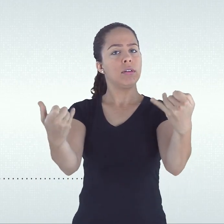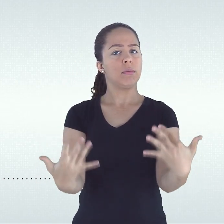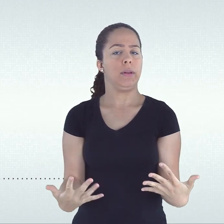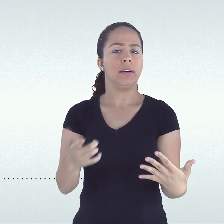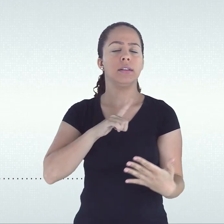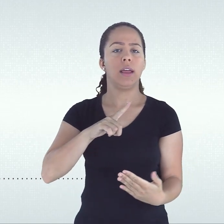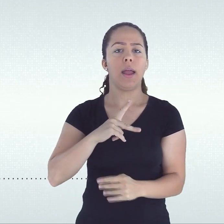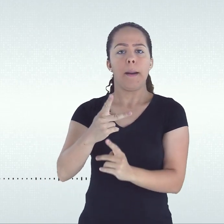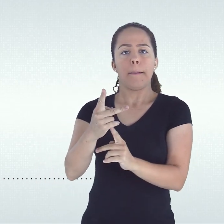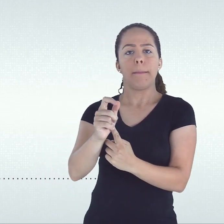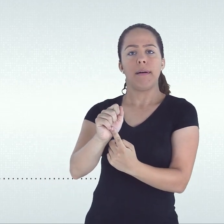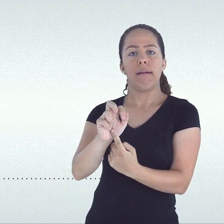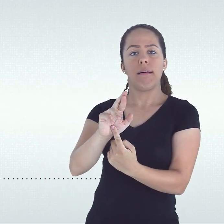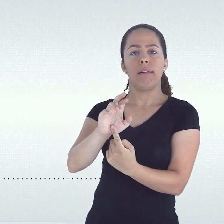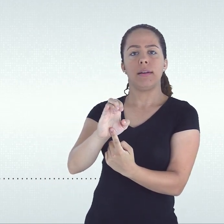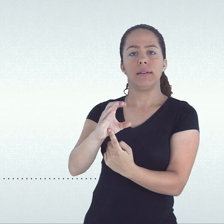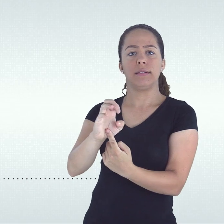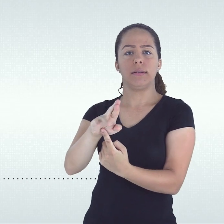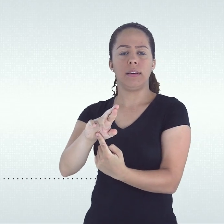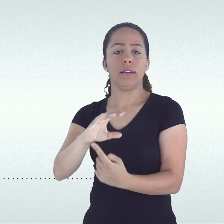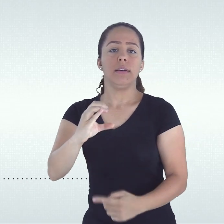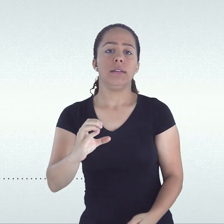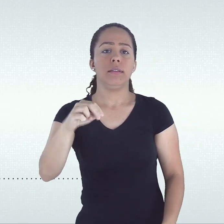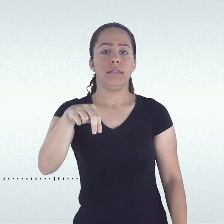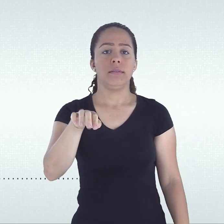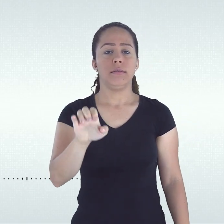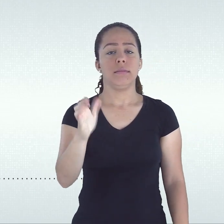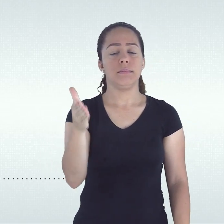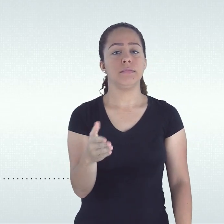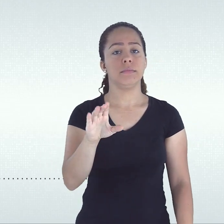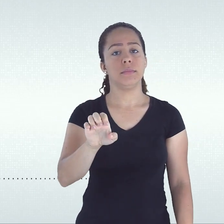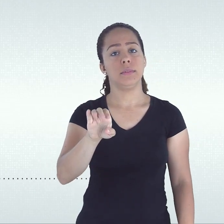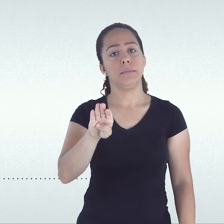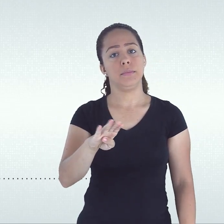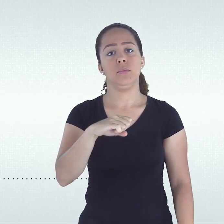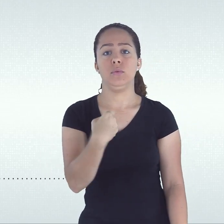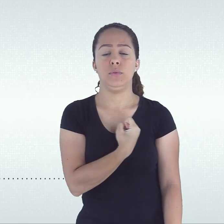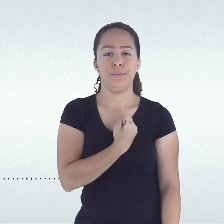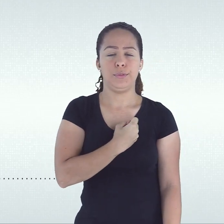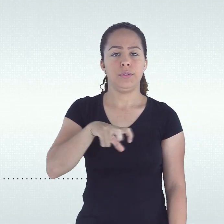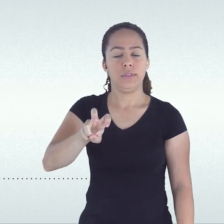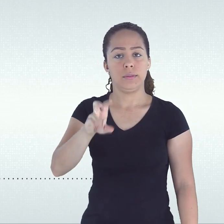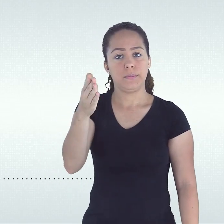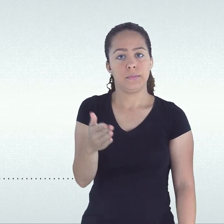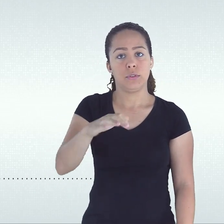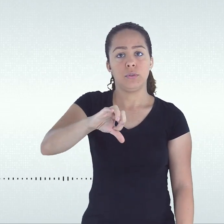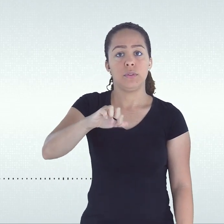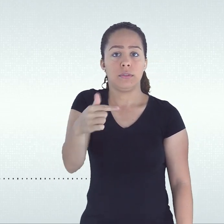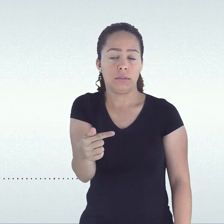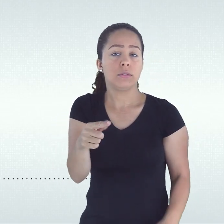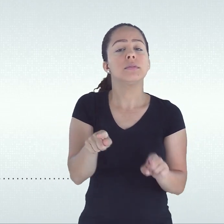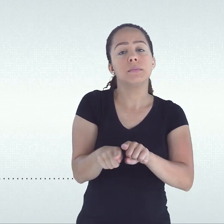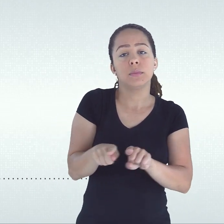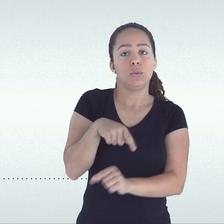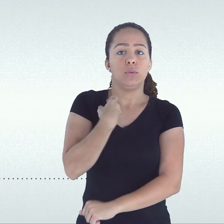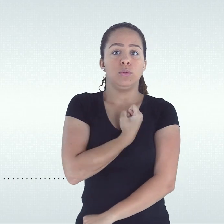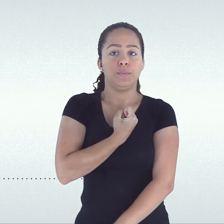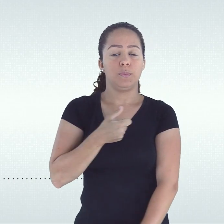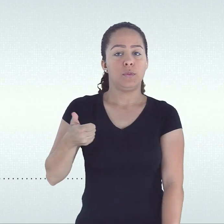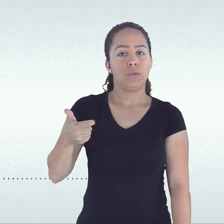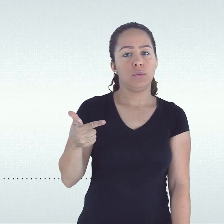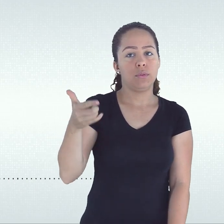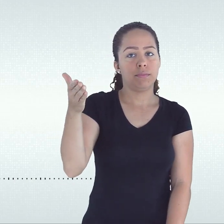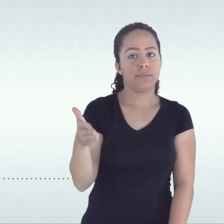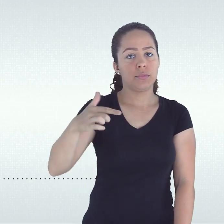CNE-SEB nº 5-97 e nº 12-97.